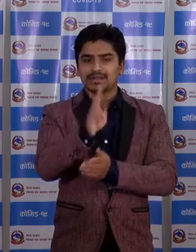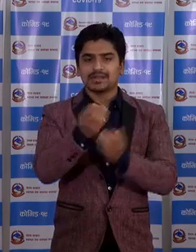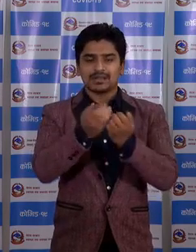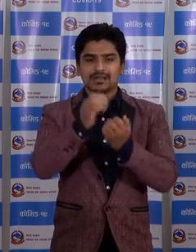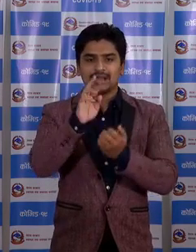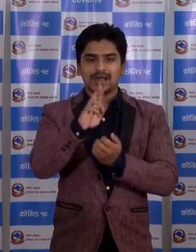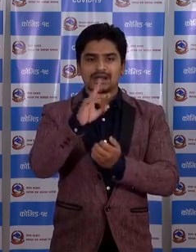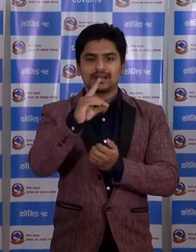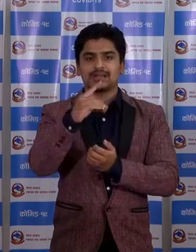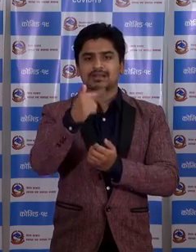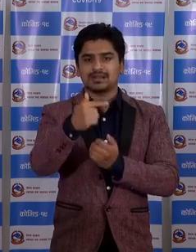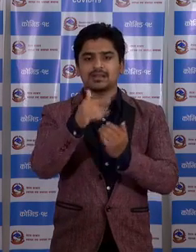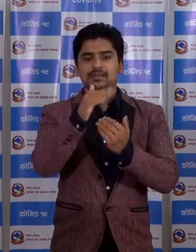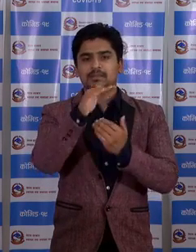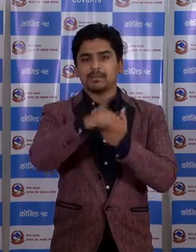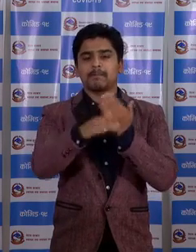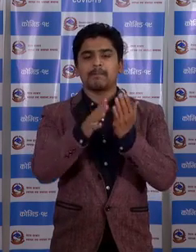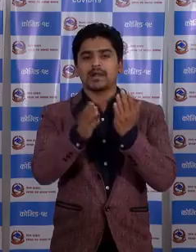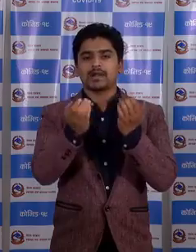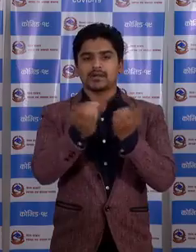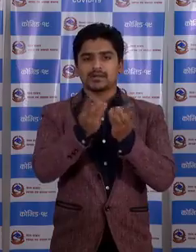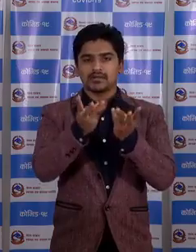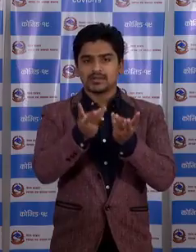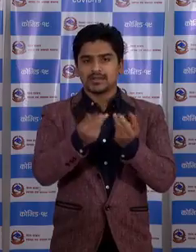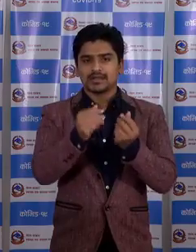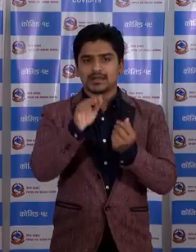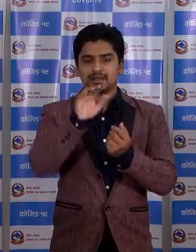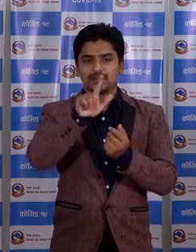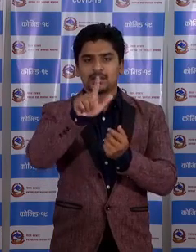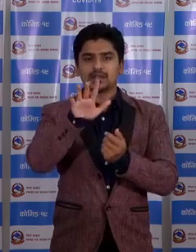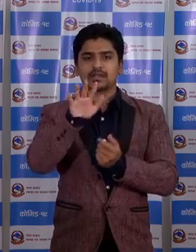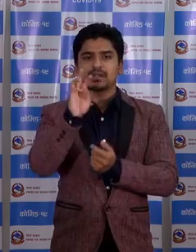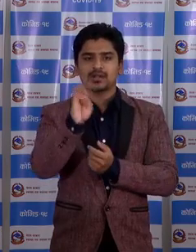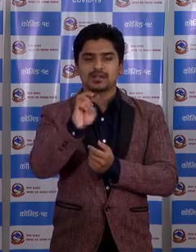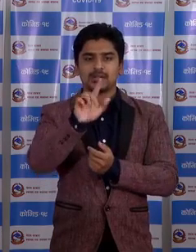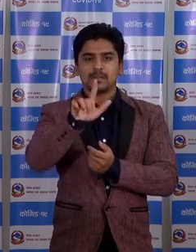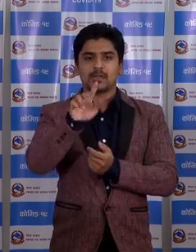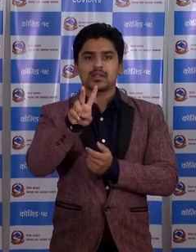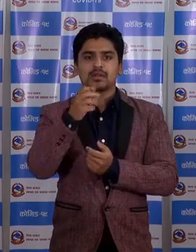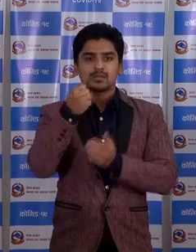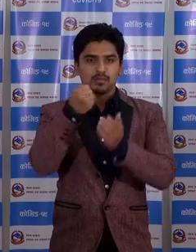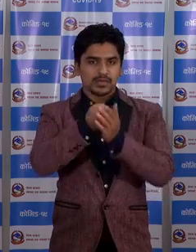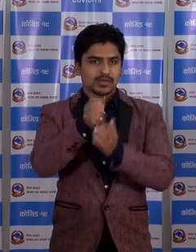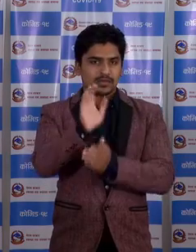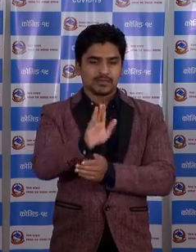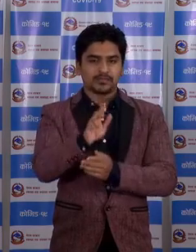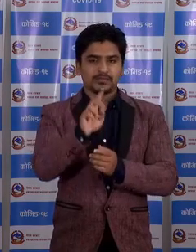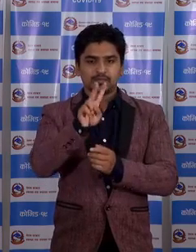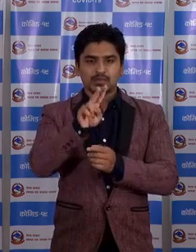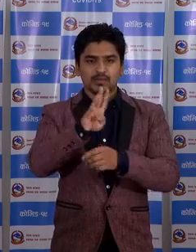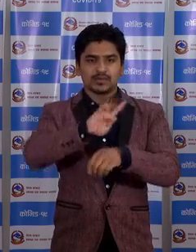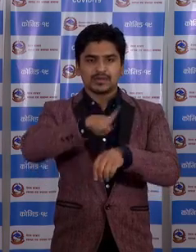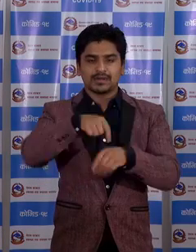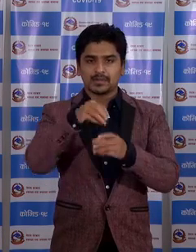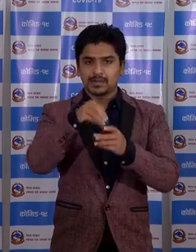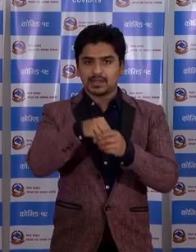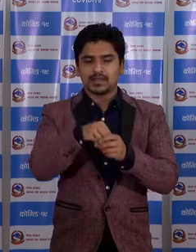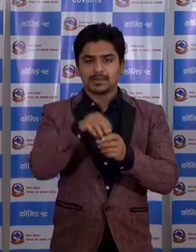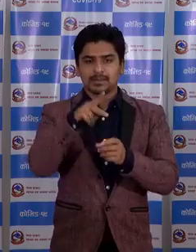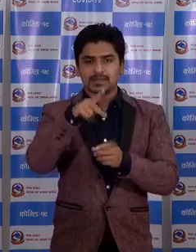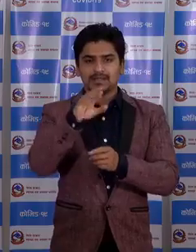गरिये RDT विदीवाट गरियेका परिक्षेन को संख्या 7572 पुगे को छा गत 24 गंटा मा